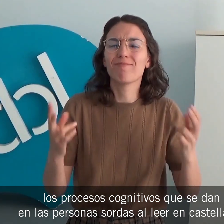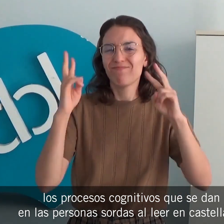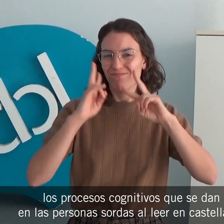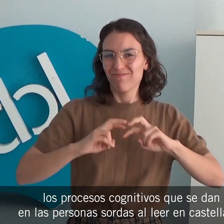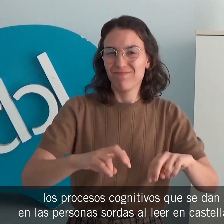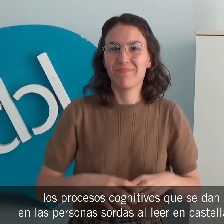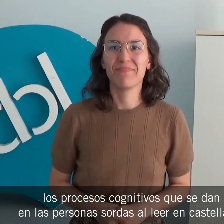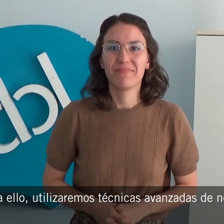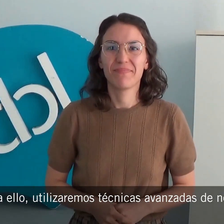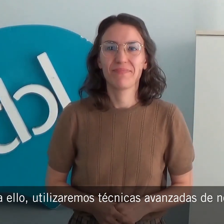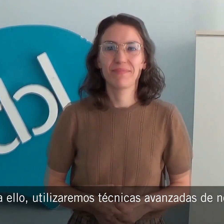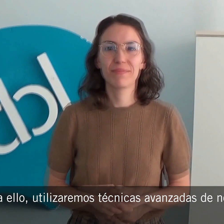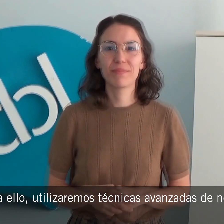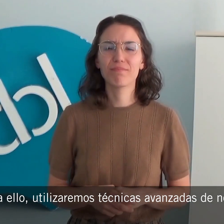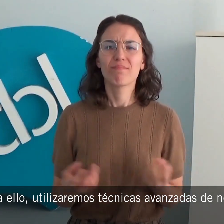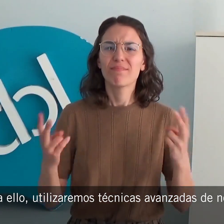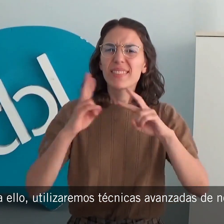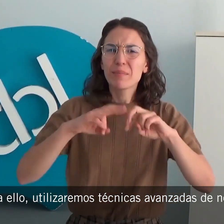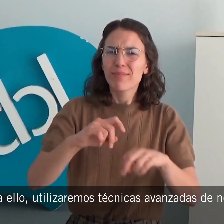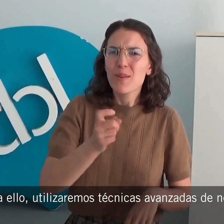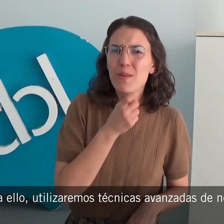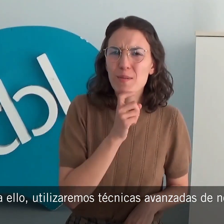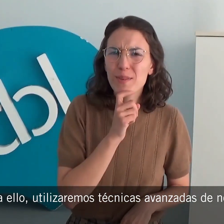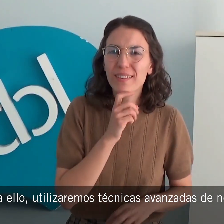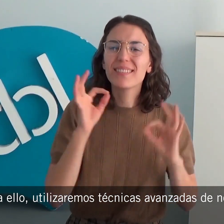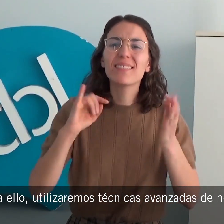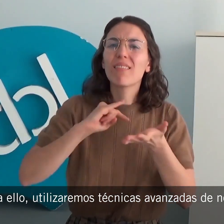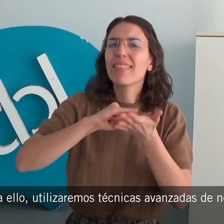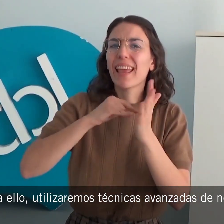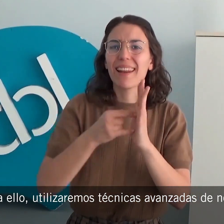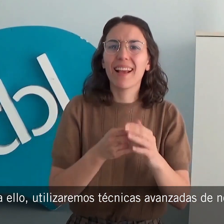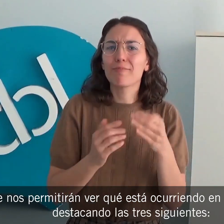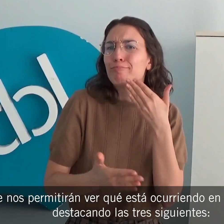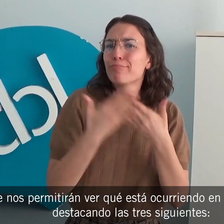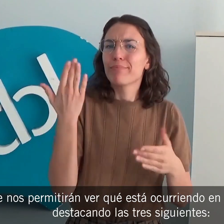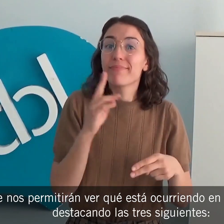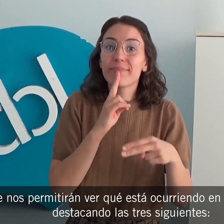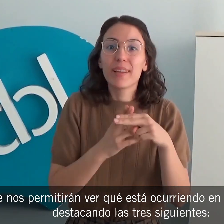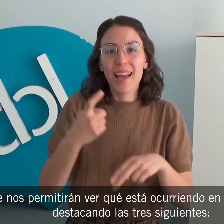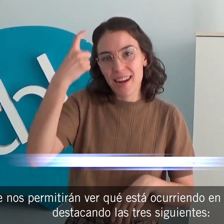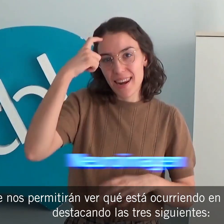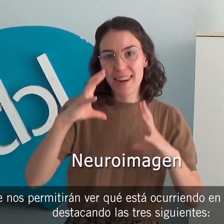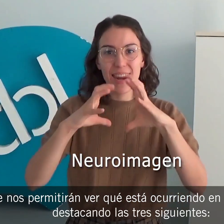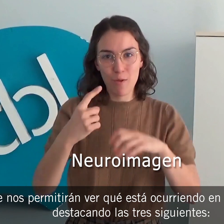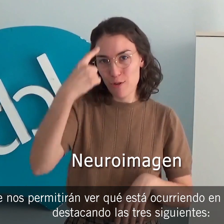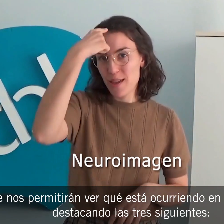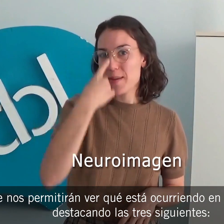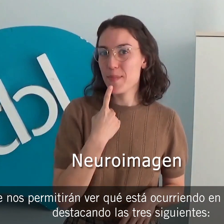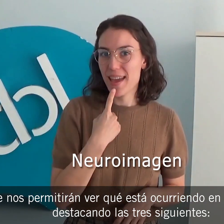Para ello, utilizaremos técnicas avanzadas de neuroimagen que nos permitirán ver qué está ocurriendo en el cerebro,